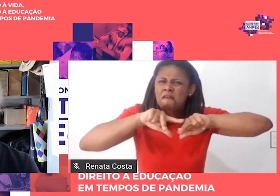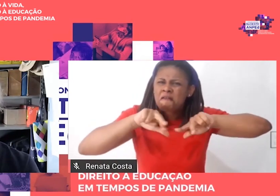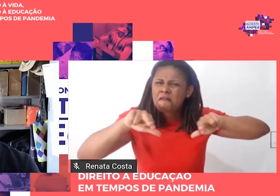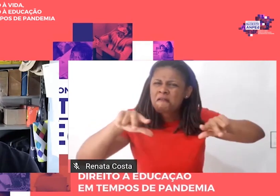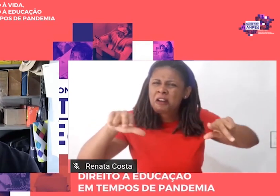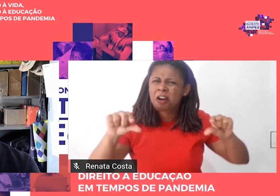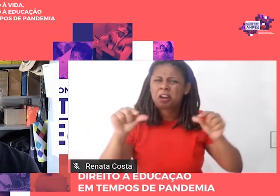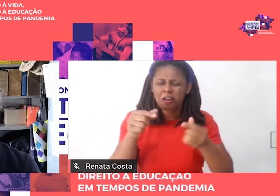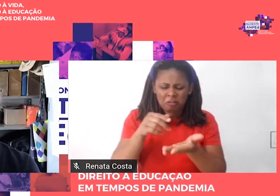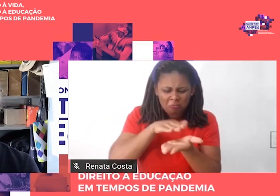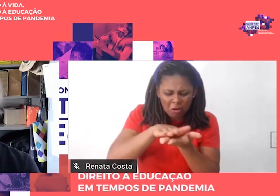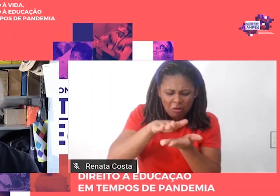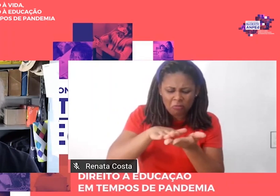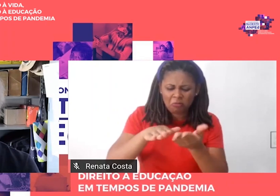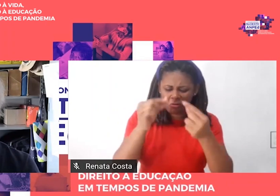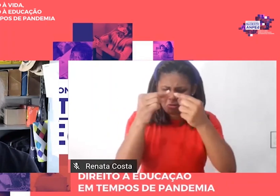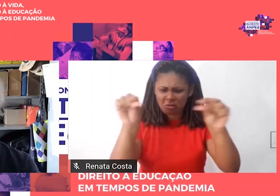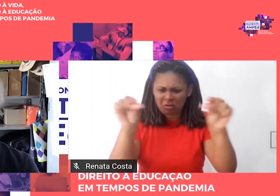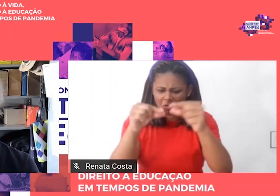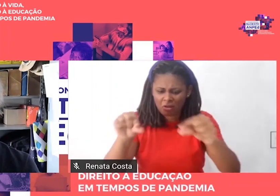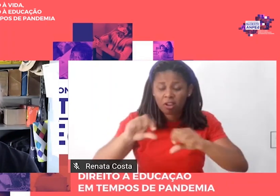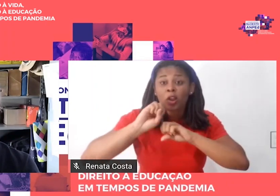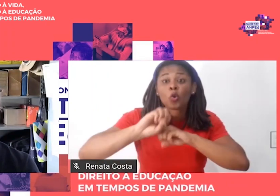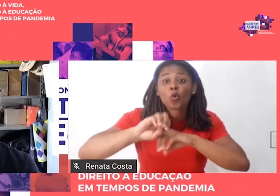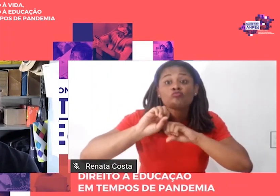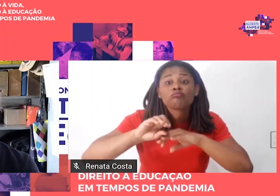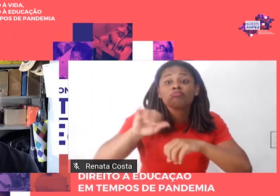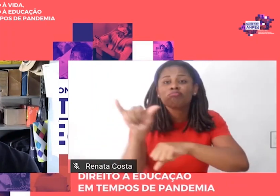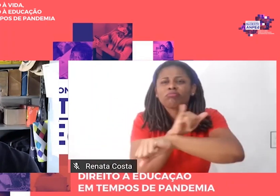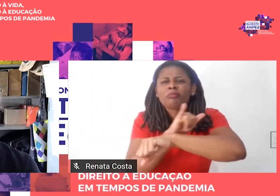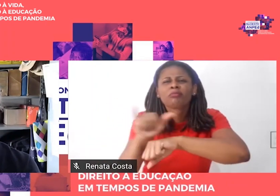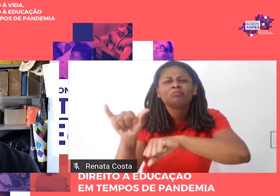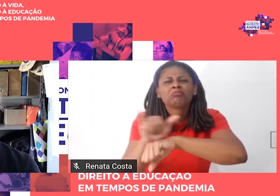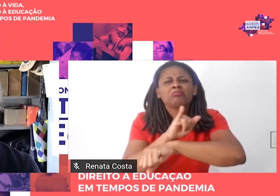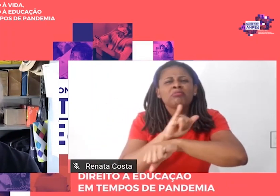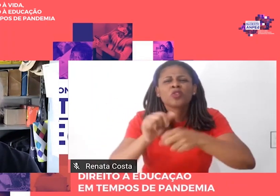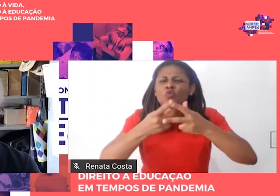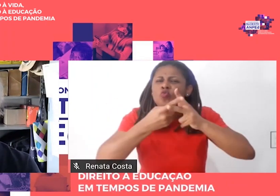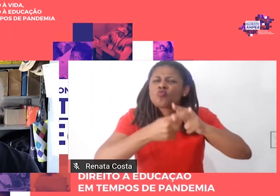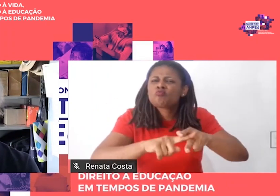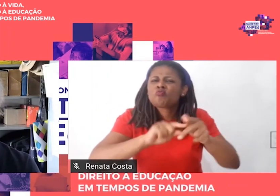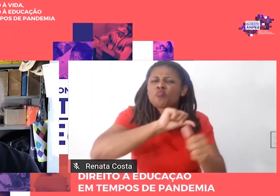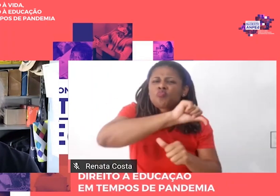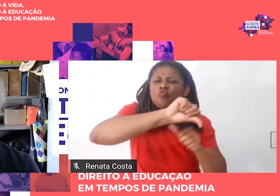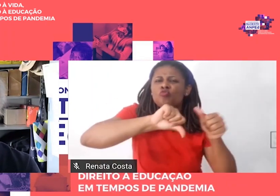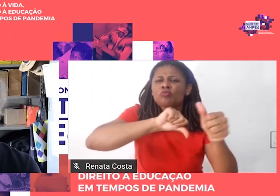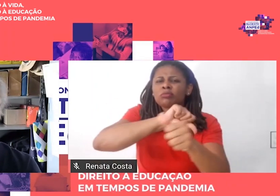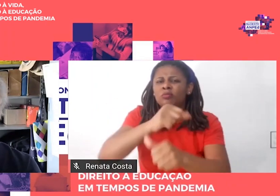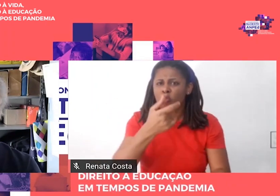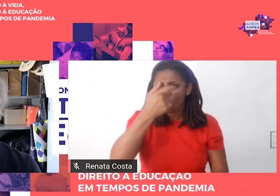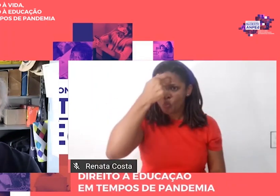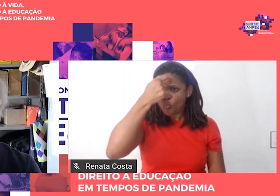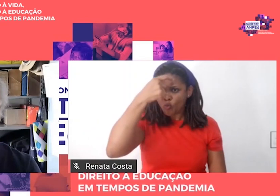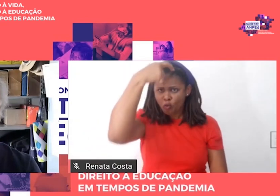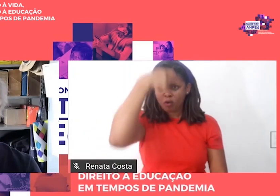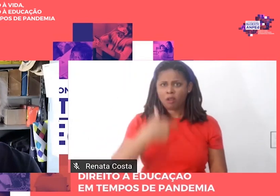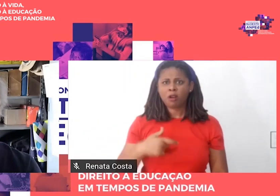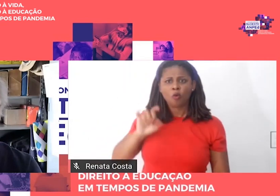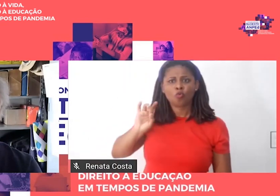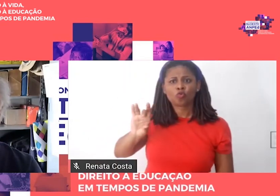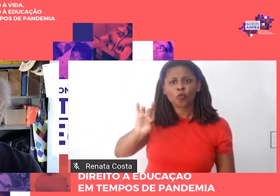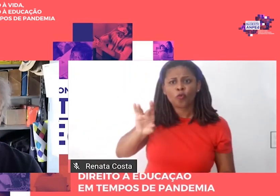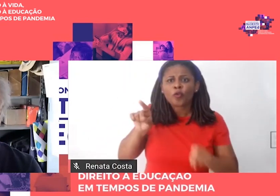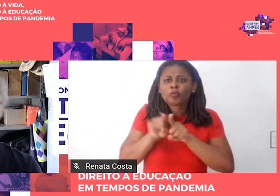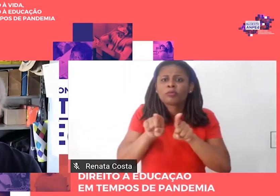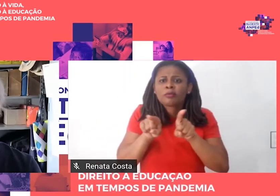educação como instrumento de regeneração moral do indivíduo e da sociedade. Concepção essa